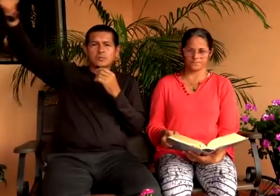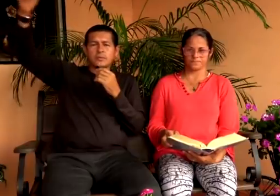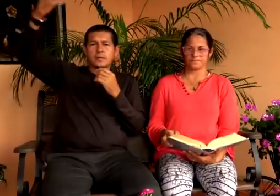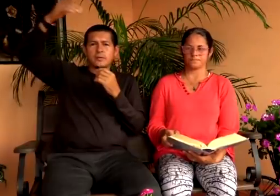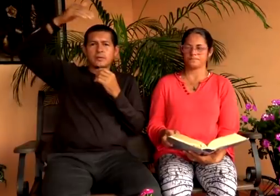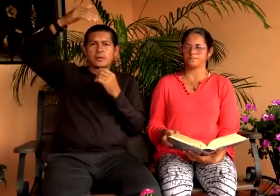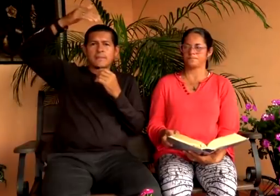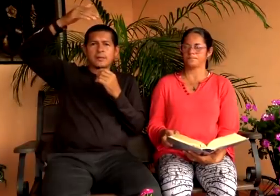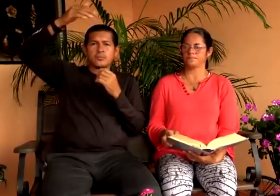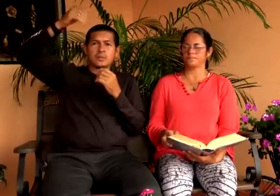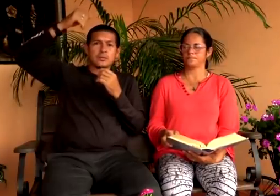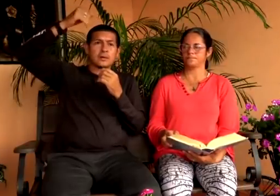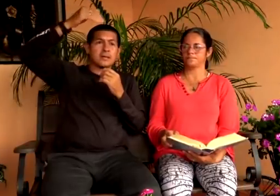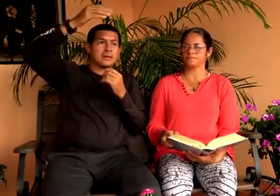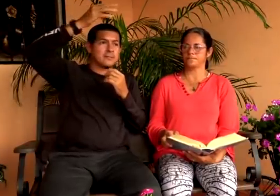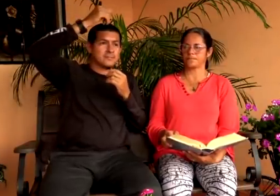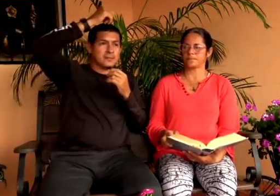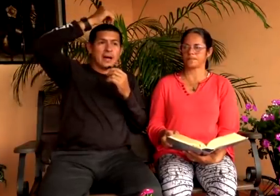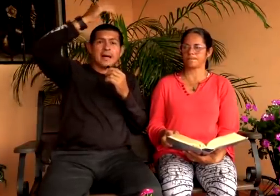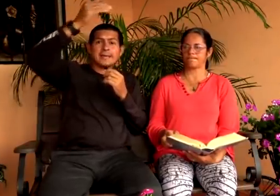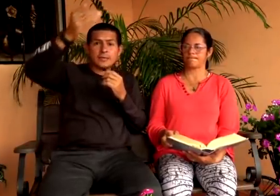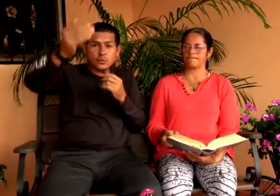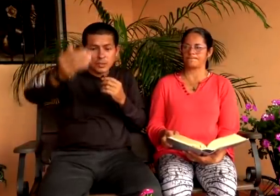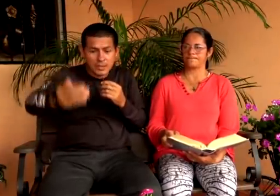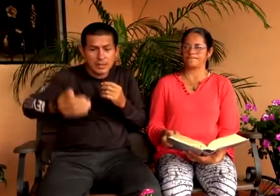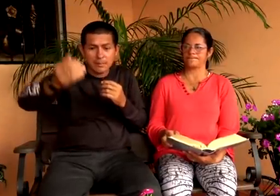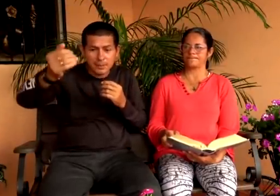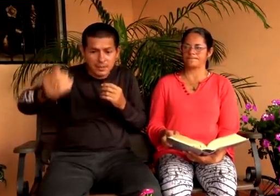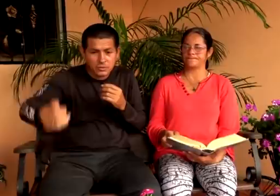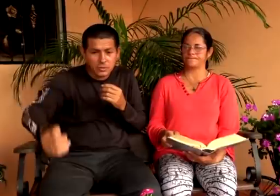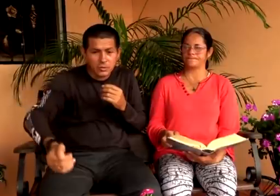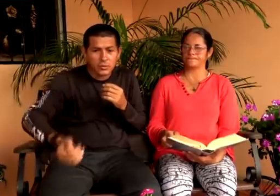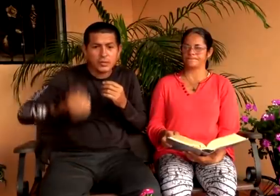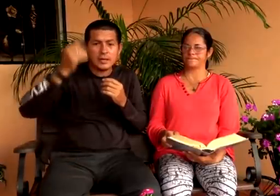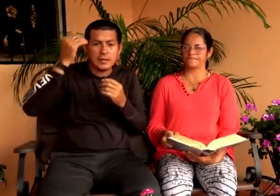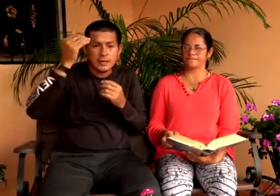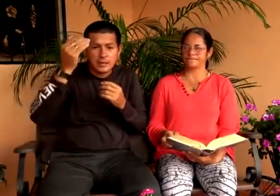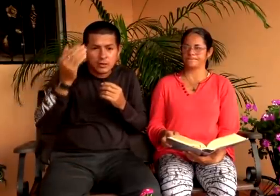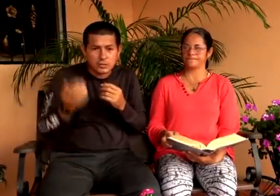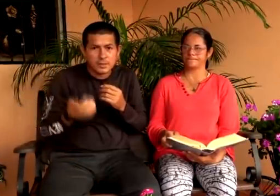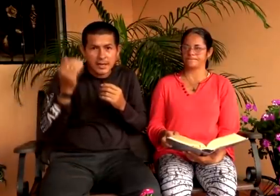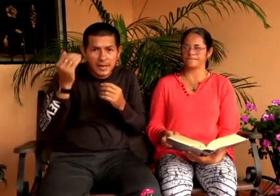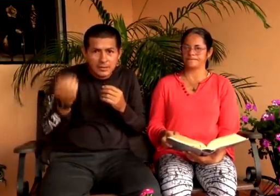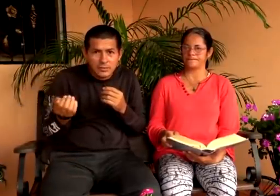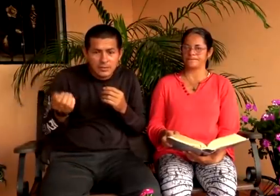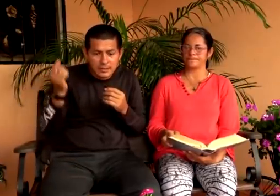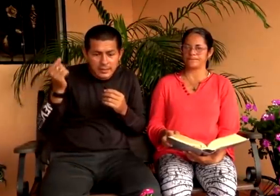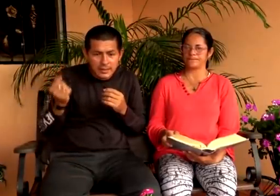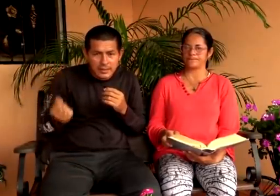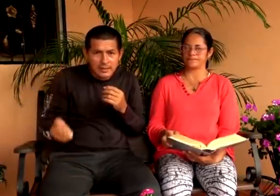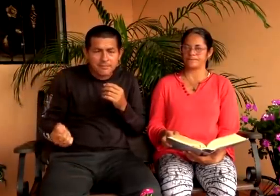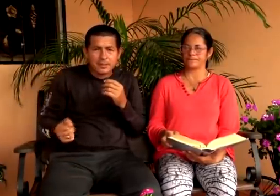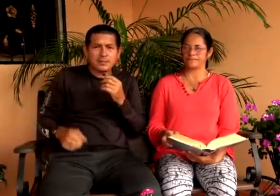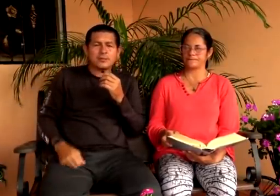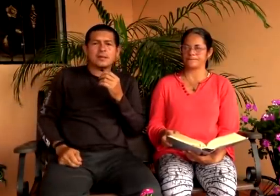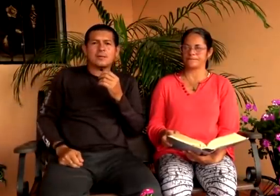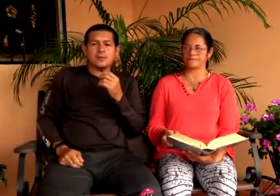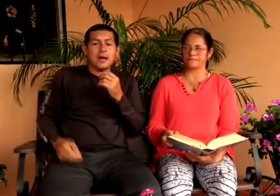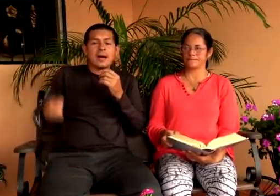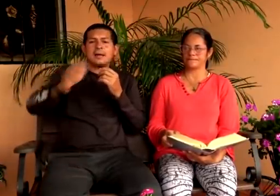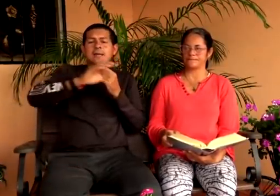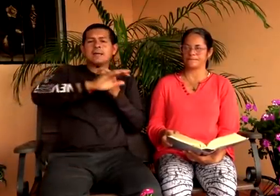sopló sobre ellos le dio al espíritu santo vayan a quien ustedes les perdone los pecados le quedan